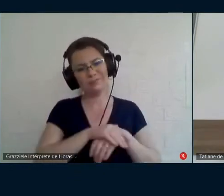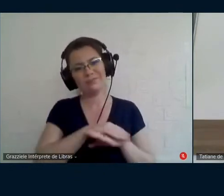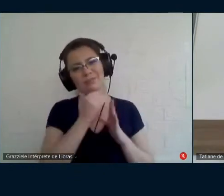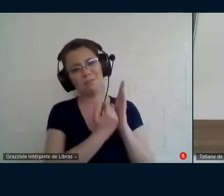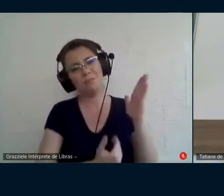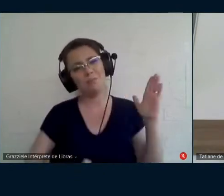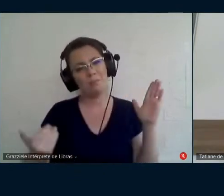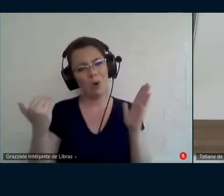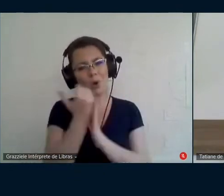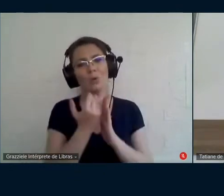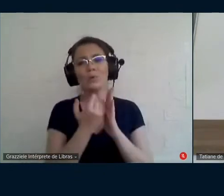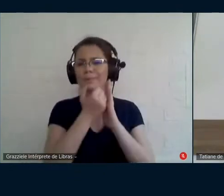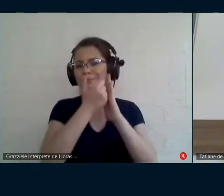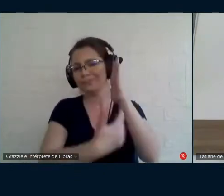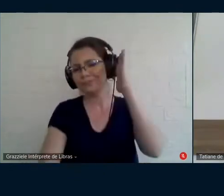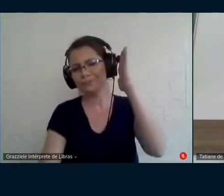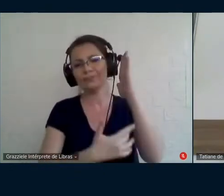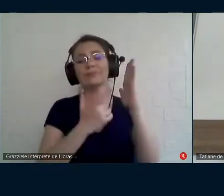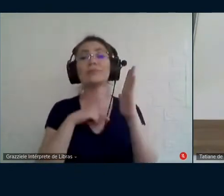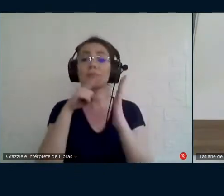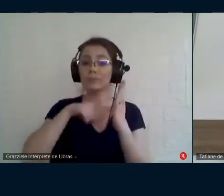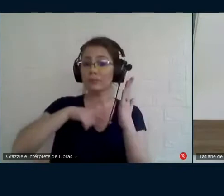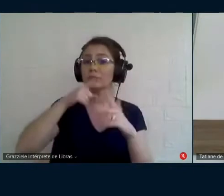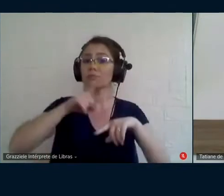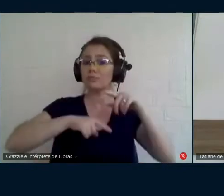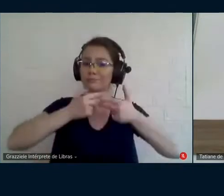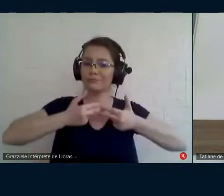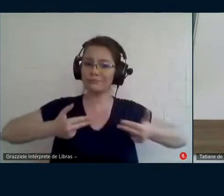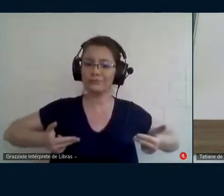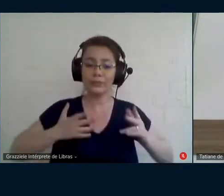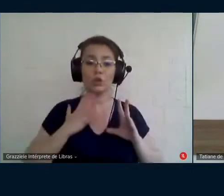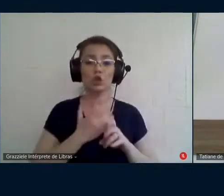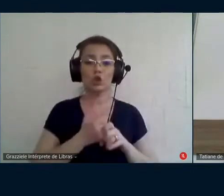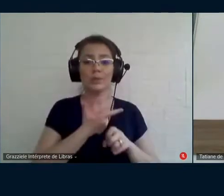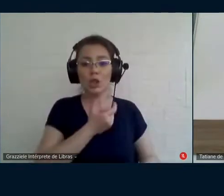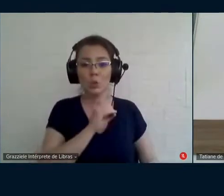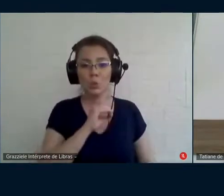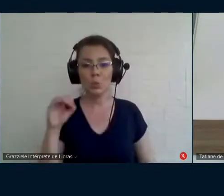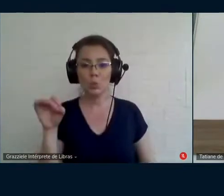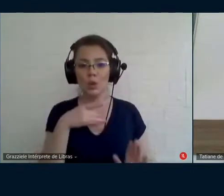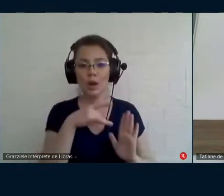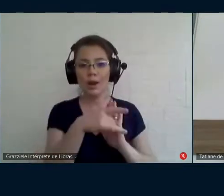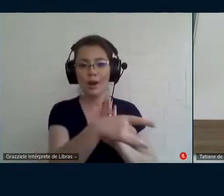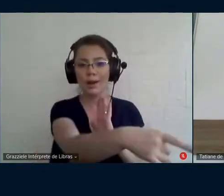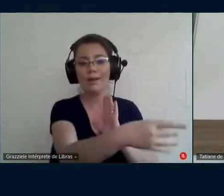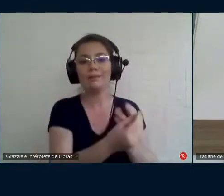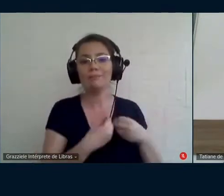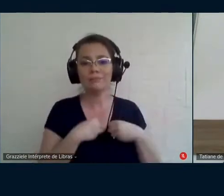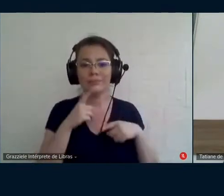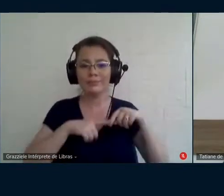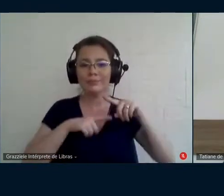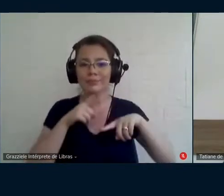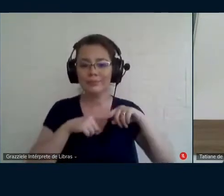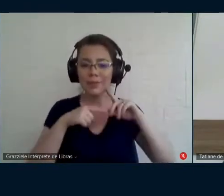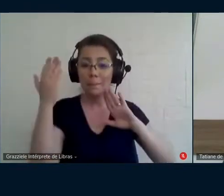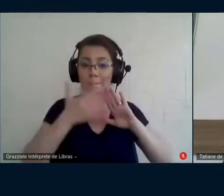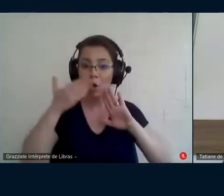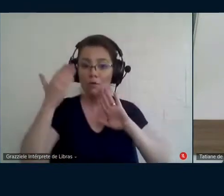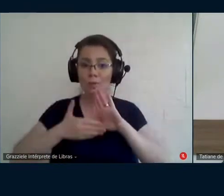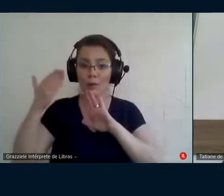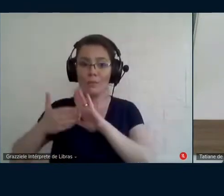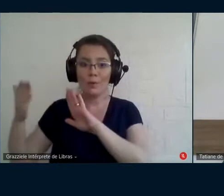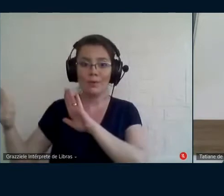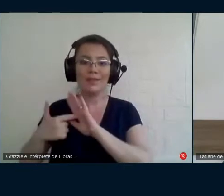texto você traz vários elementos nas 200 páginas você traz muitos elementos para comprovar isso e eu acho isso